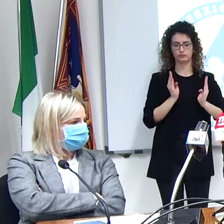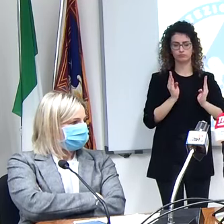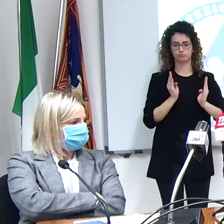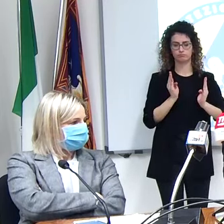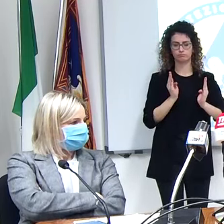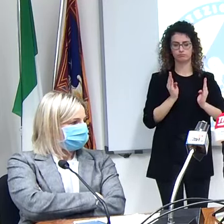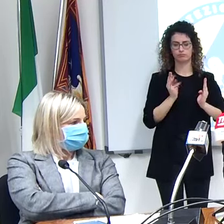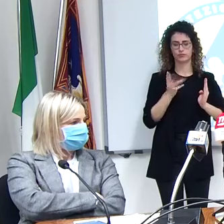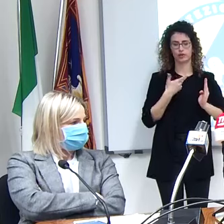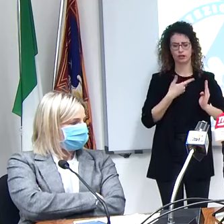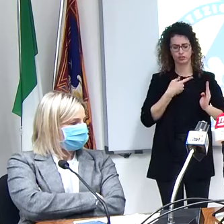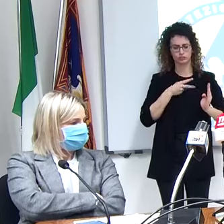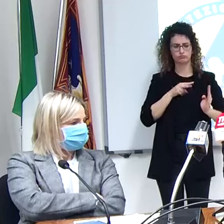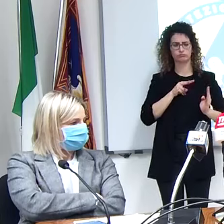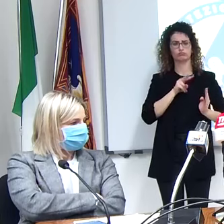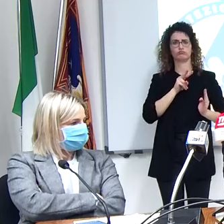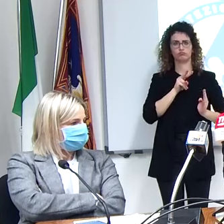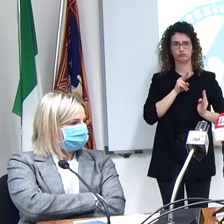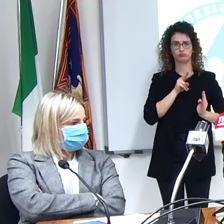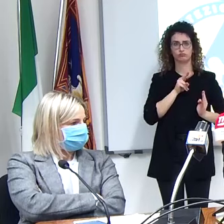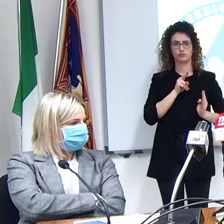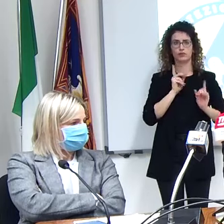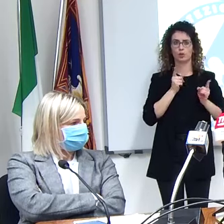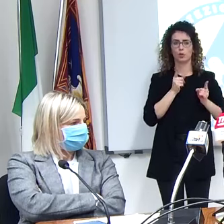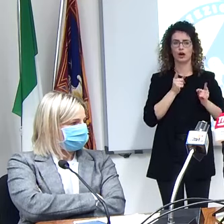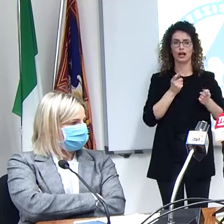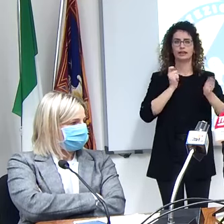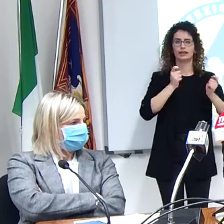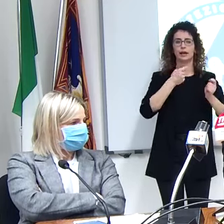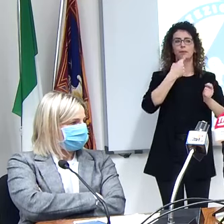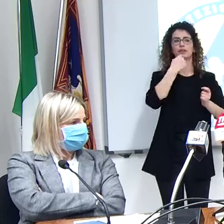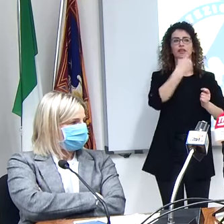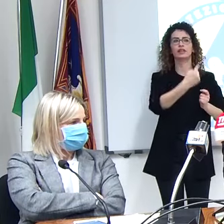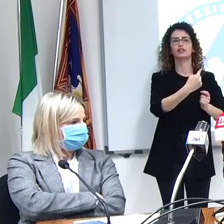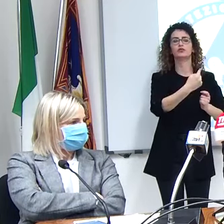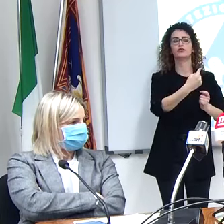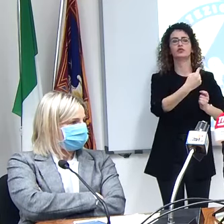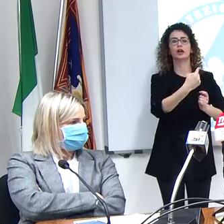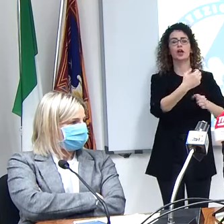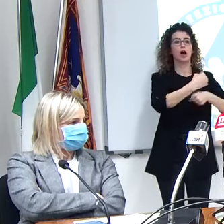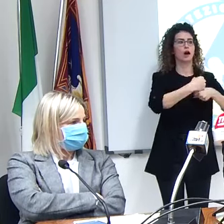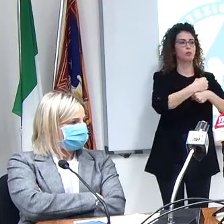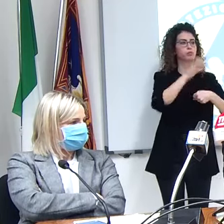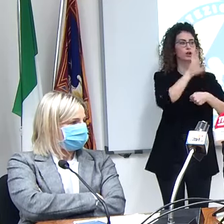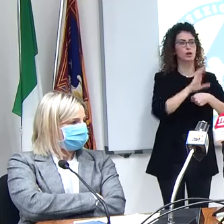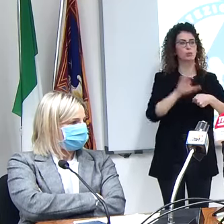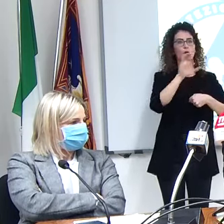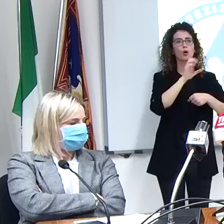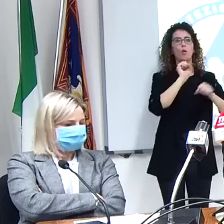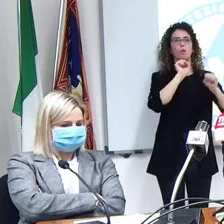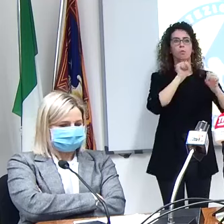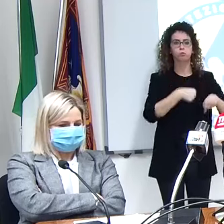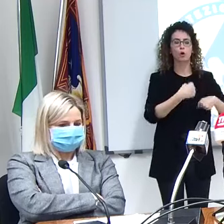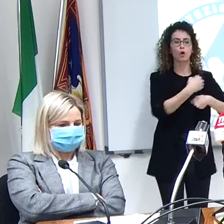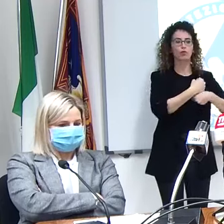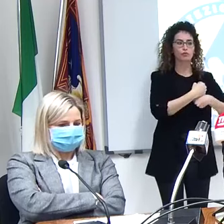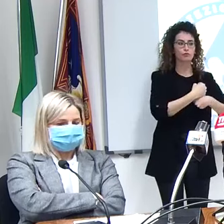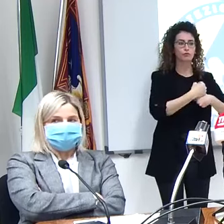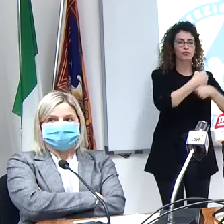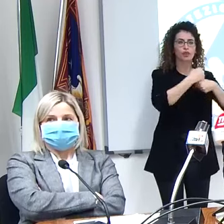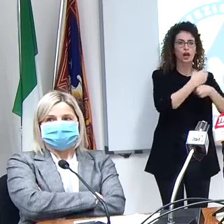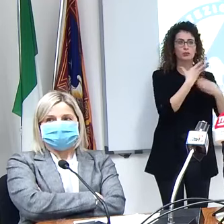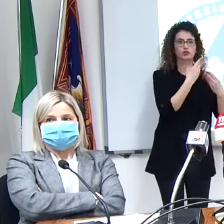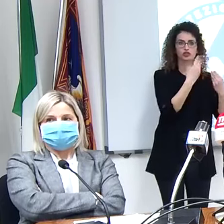sorprendente che la stampa parli del Piemonte come di una regione in cui si possono usare tanti farmaci a